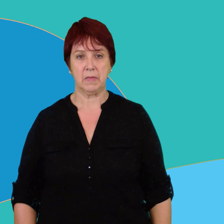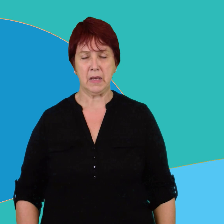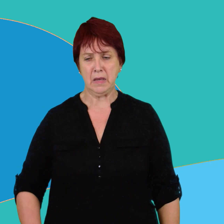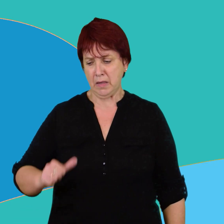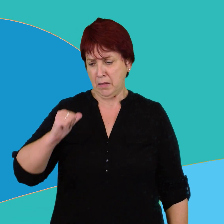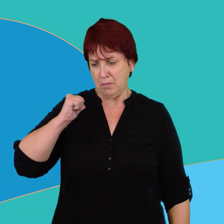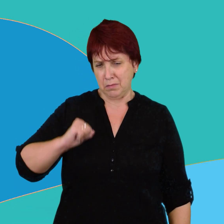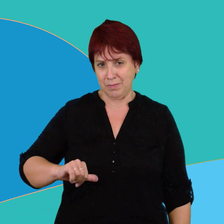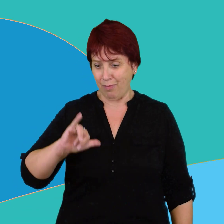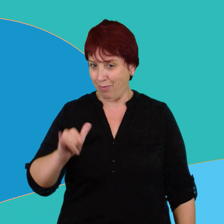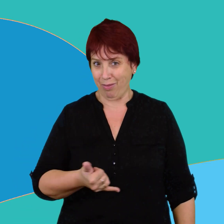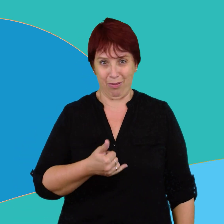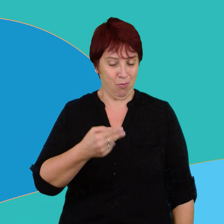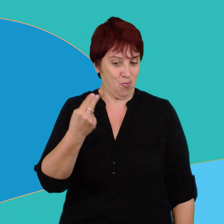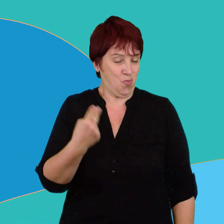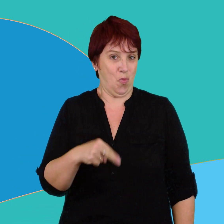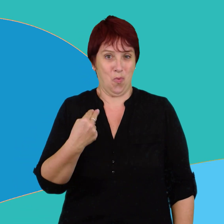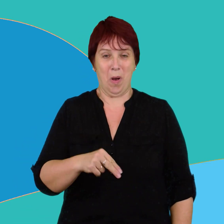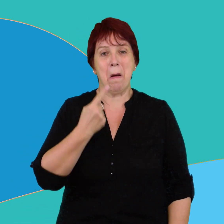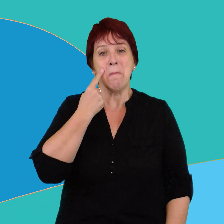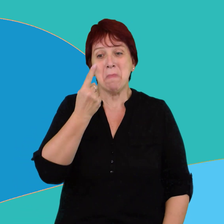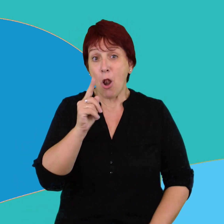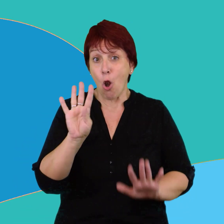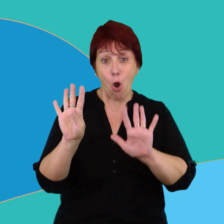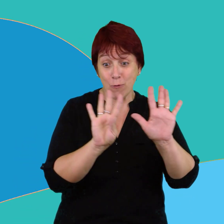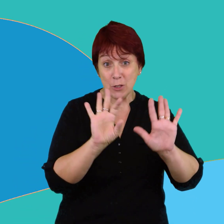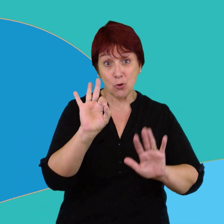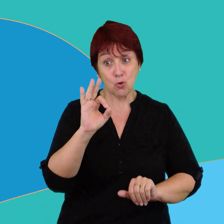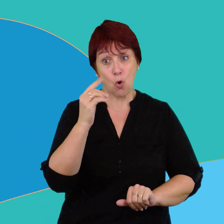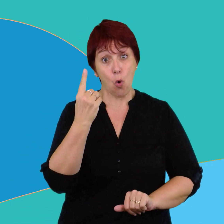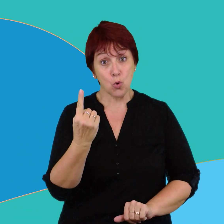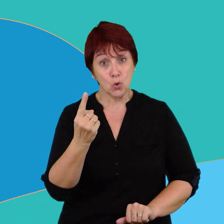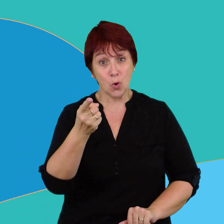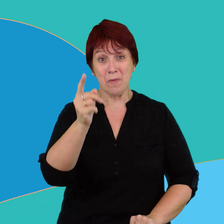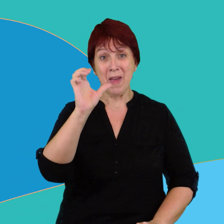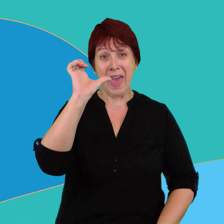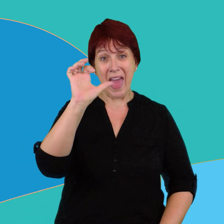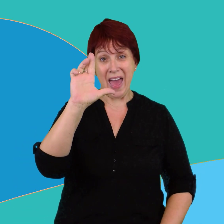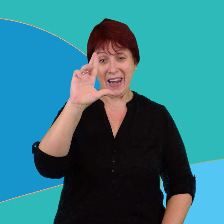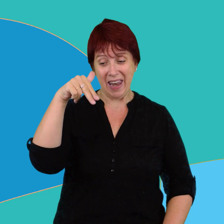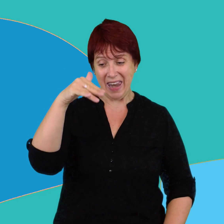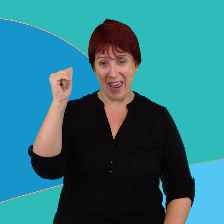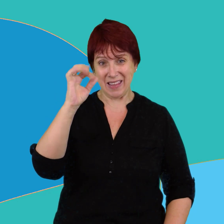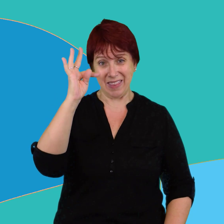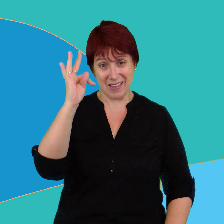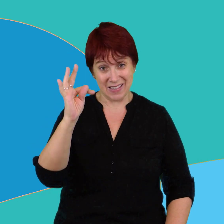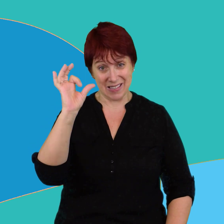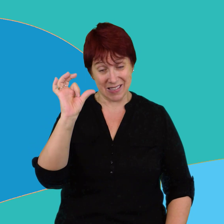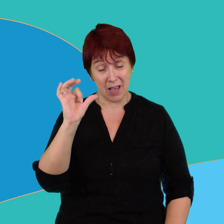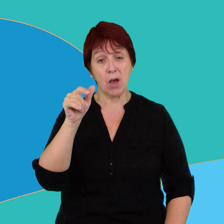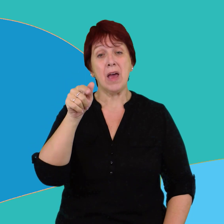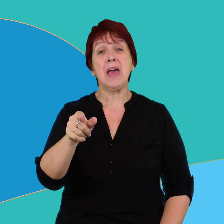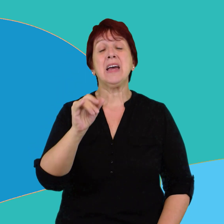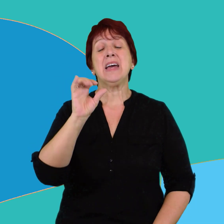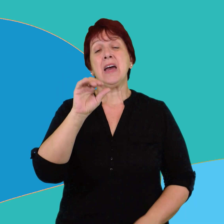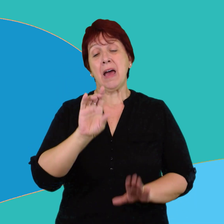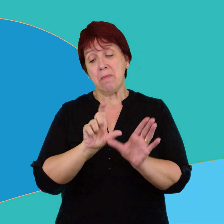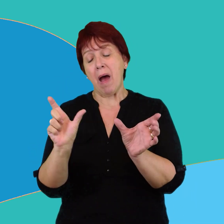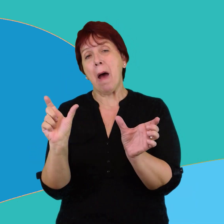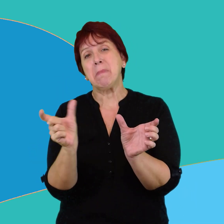Rendirse jamás. En 1901, Ernest Shackleton, junto a un grupo de exploradores,